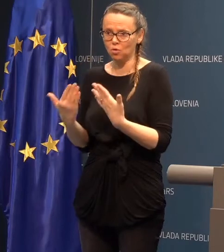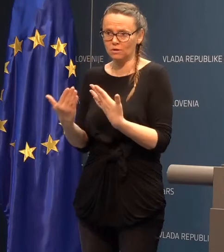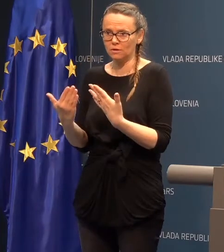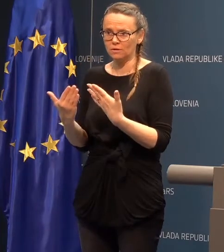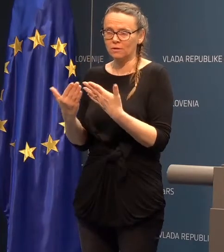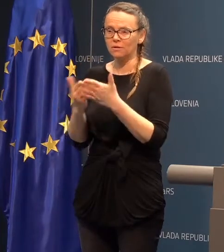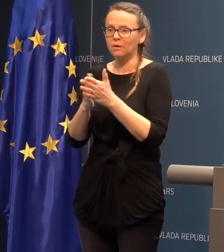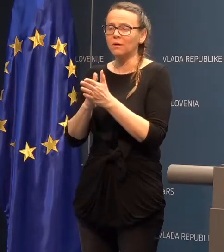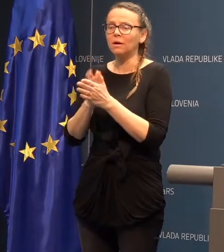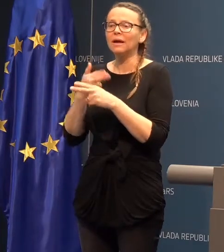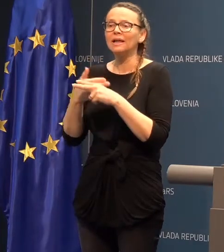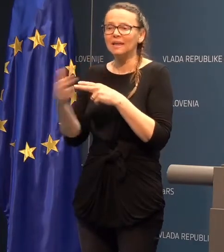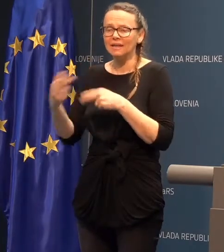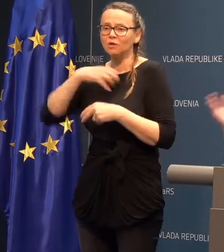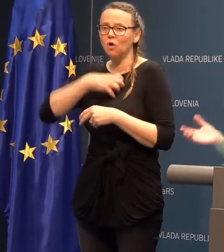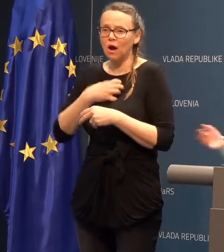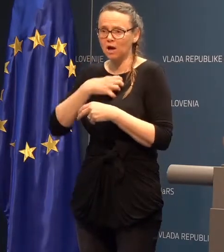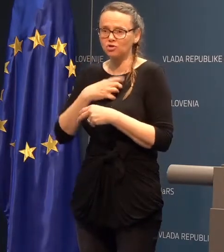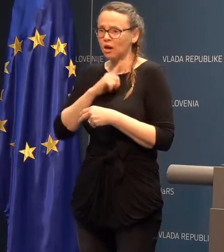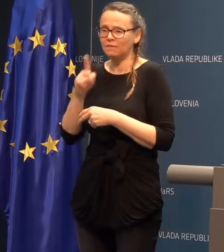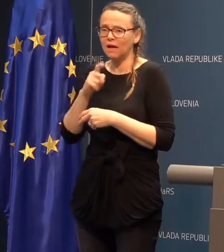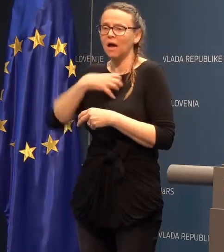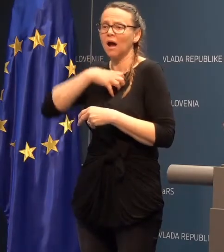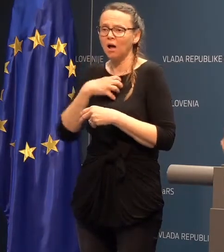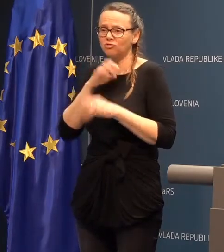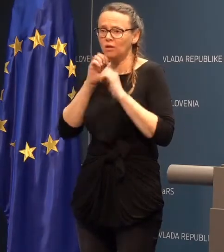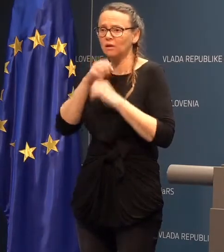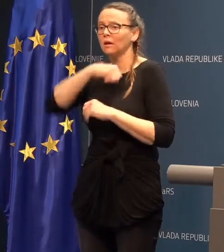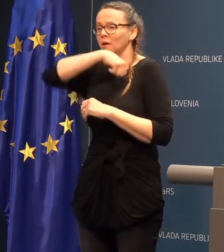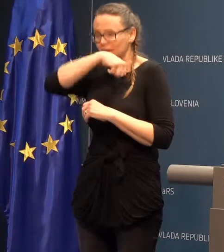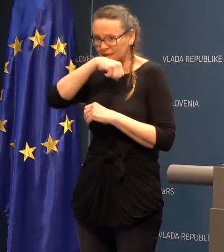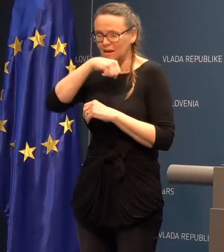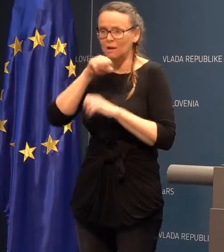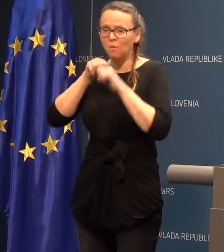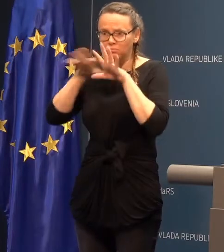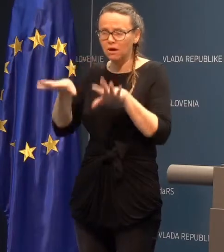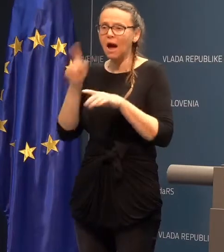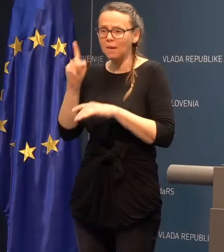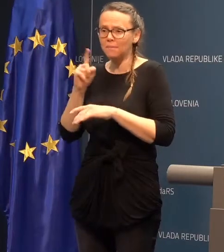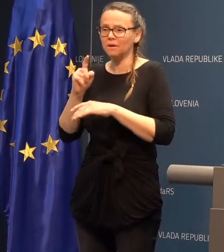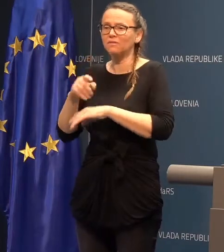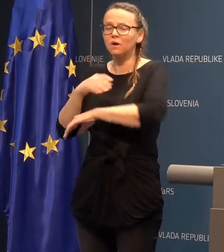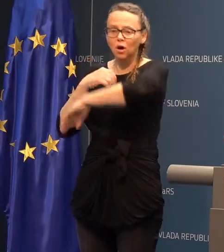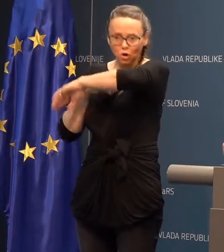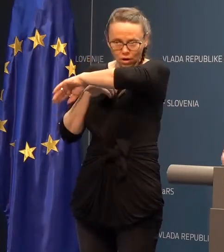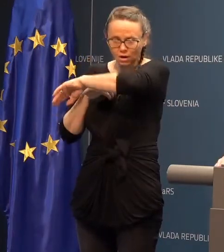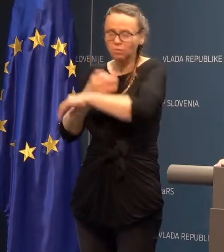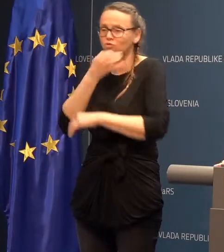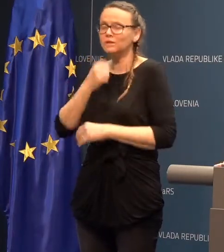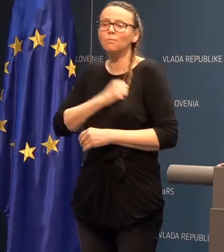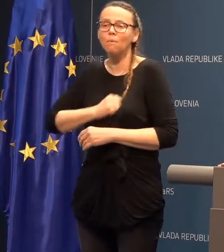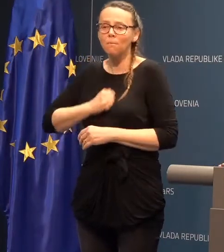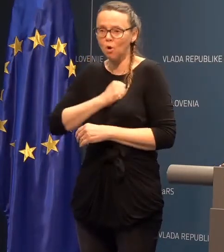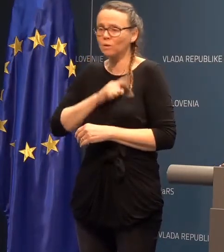higieno kašlja. Ne kašljamo kar tako. Če kišnemo, kašljamo, zakašljamo v rokavu. Če smo bolni,